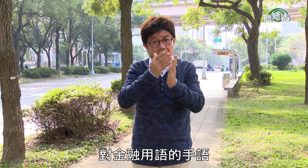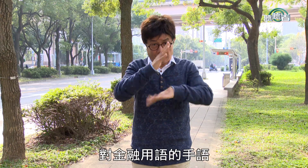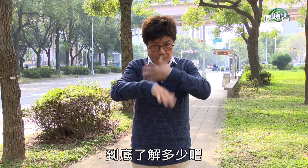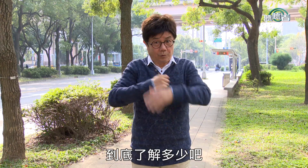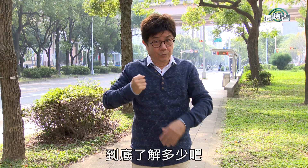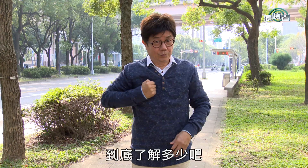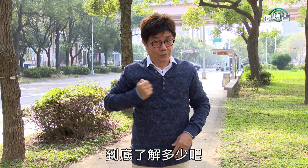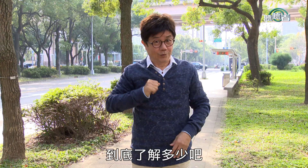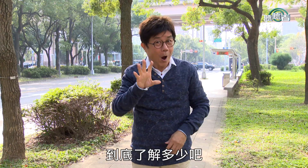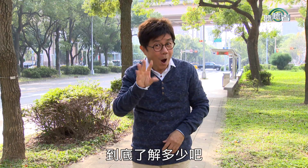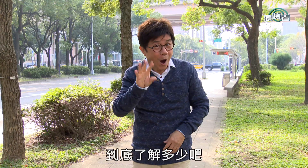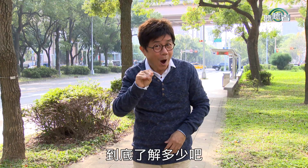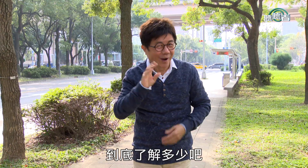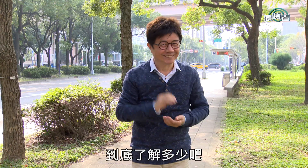手语到底了解多少吧